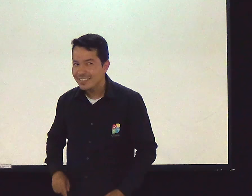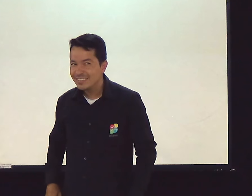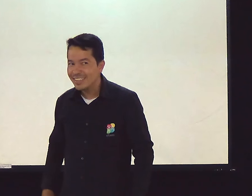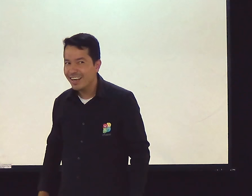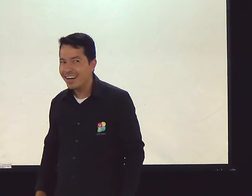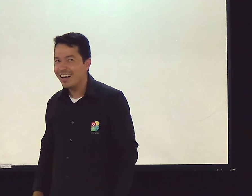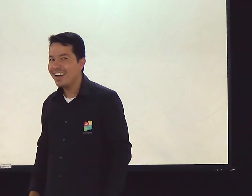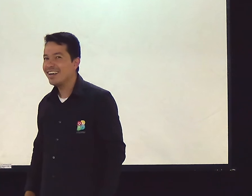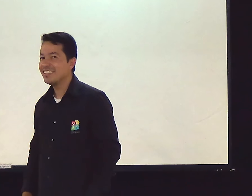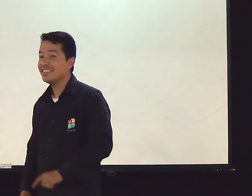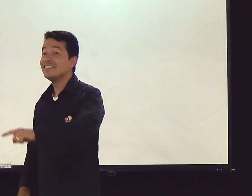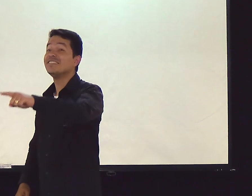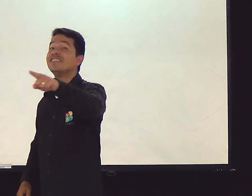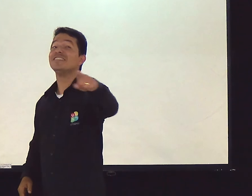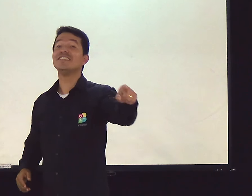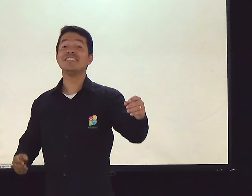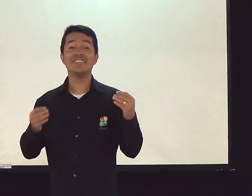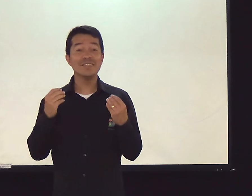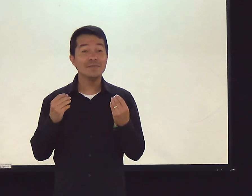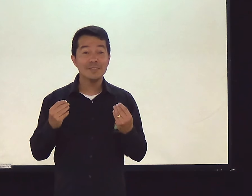Verdade? E vocês?